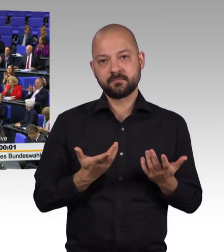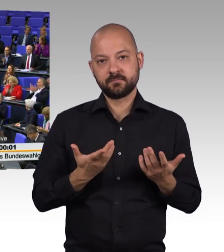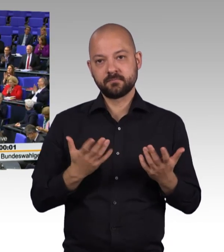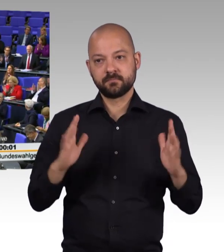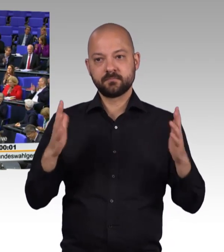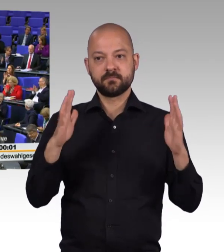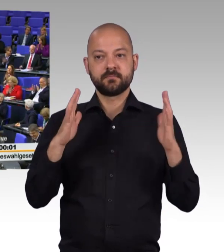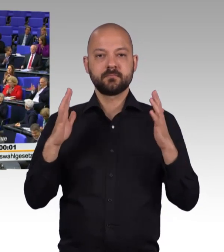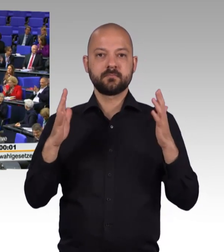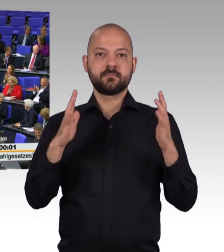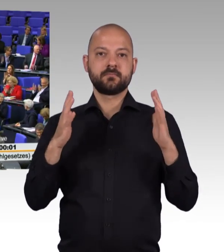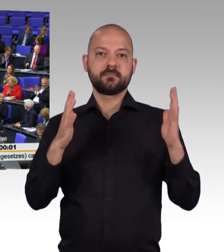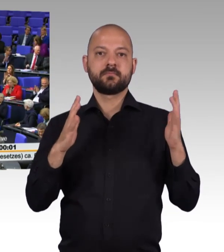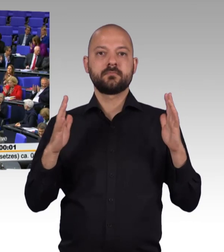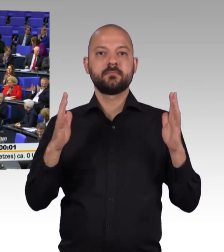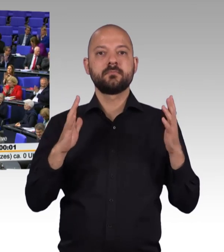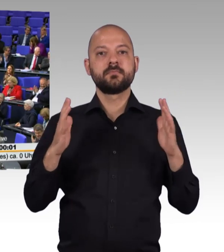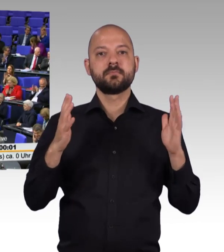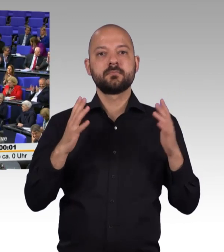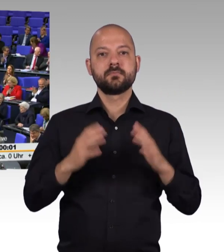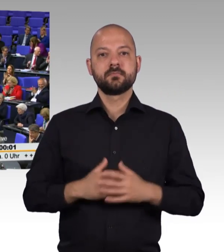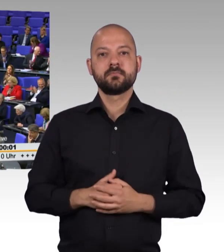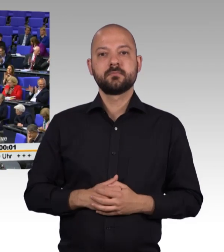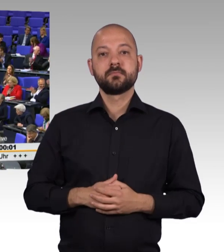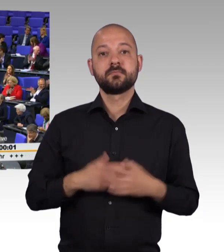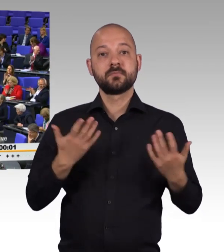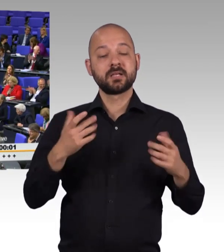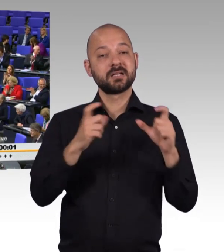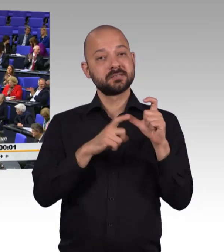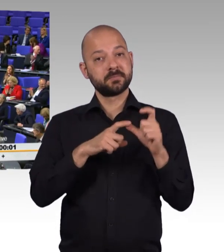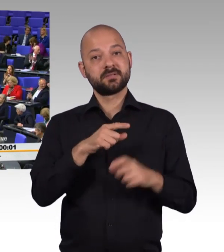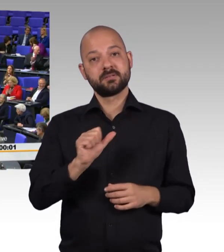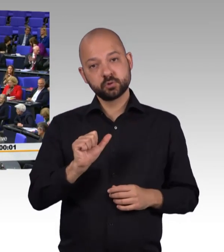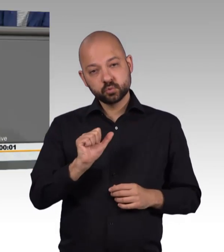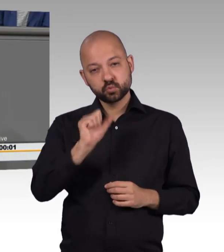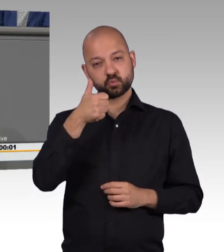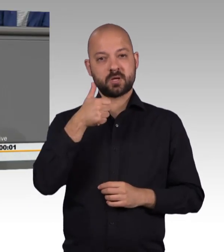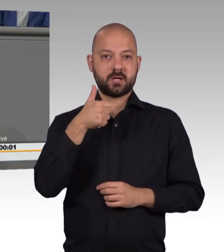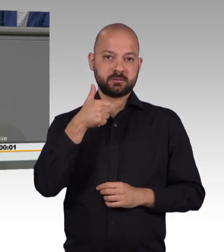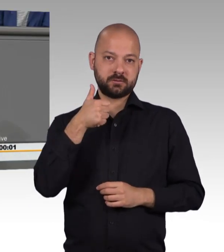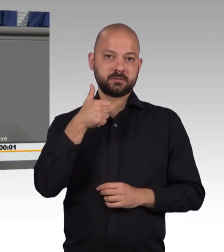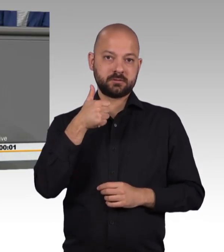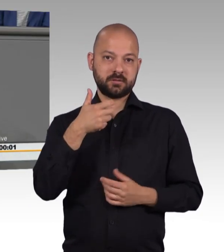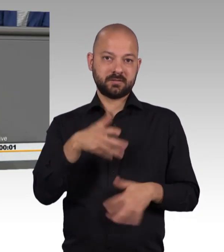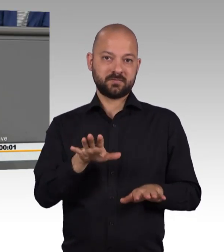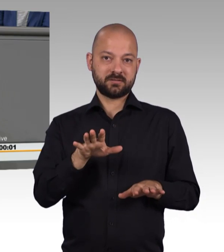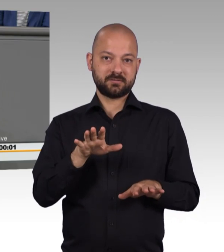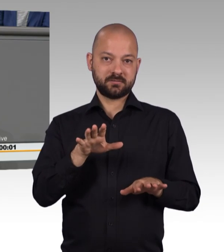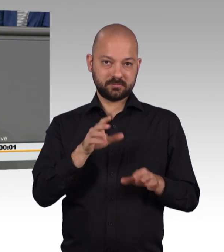Die SPD hat zuerst die Abschaffung der Wahlrechtsausschüsse in den Koalitionsvertrag